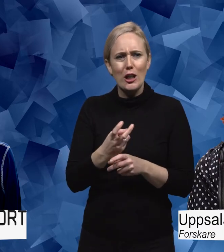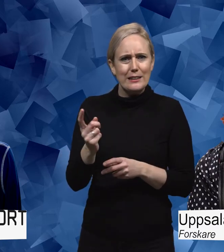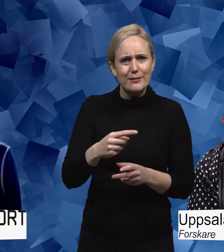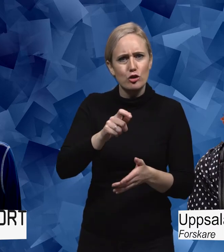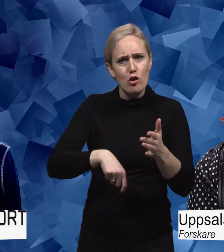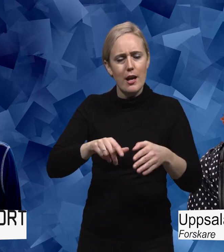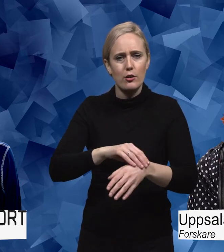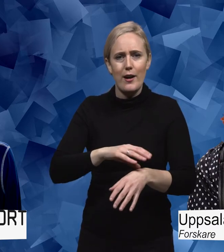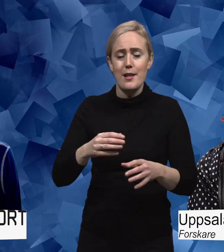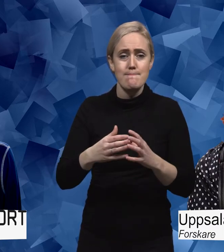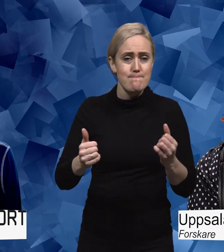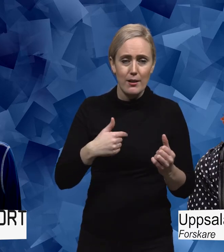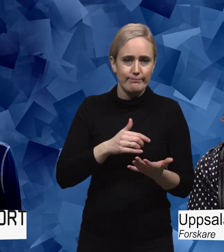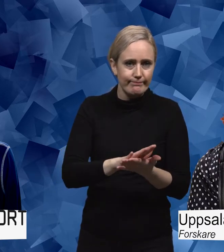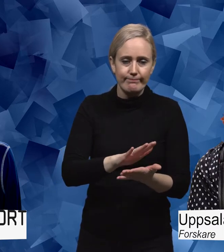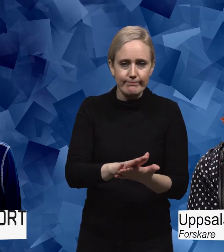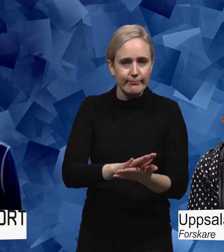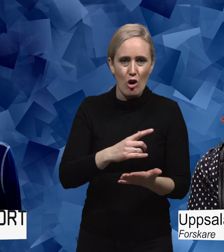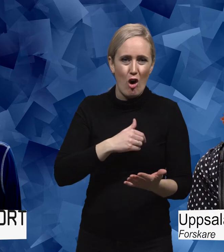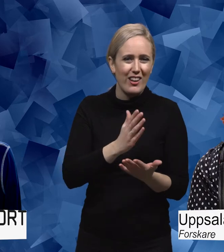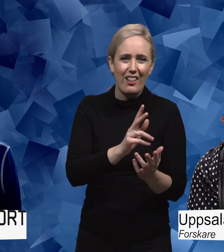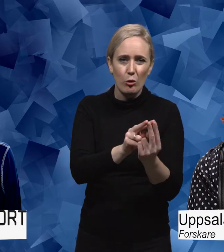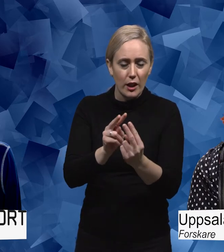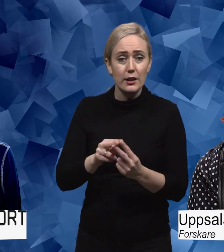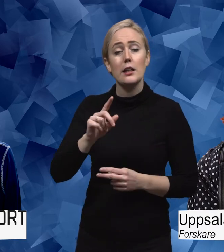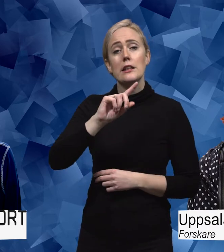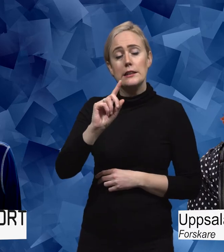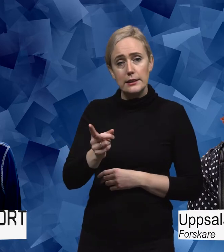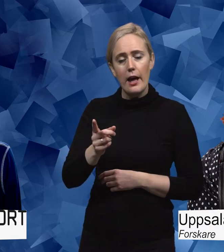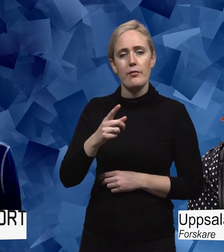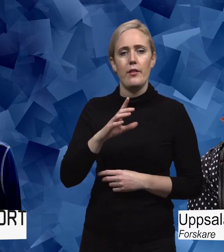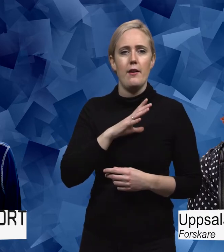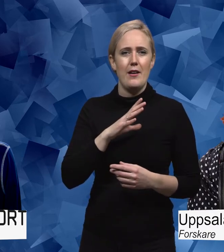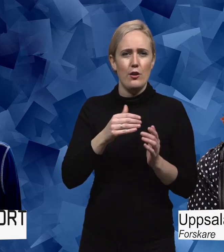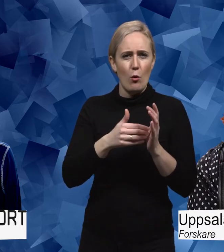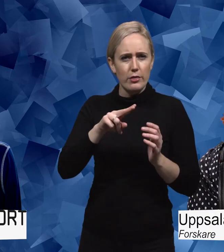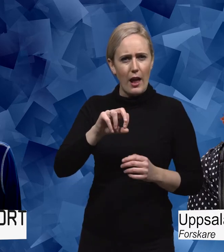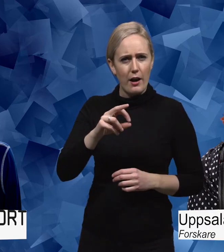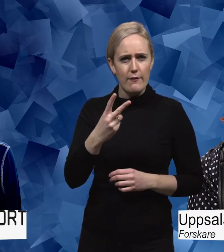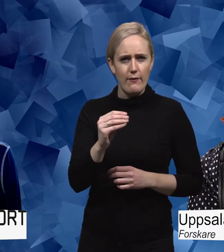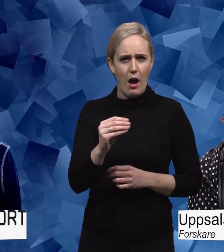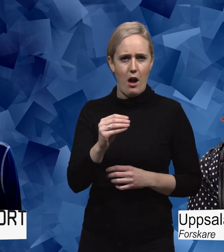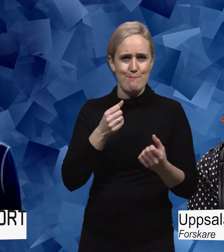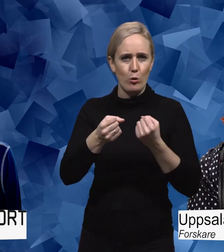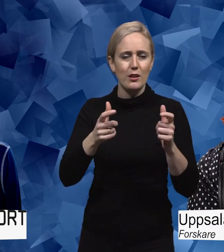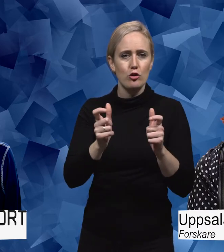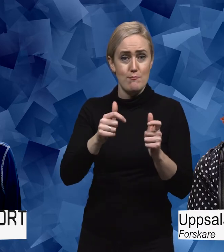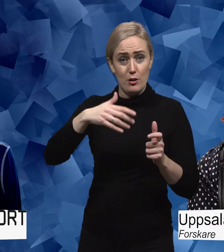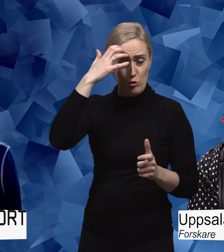kontakterna då. Men jag har fortsatt utforska det här. Sen när väl det kom en propå från Narva boxningsklubb i Stockholm. Om att de ville starta